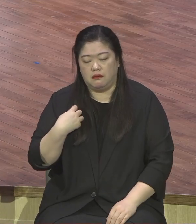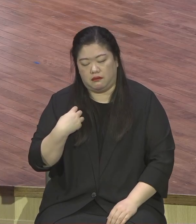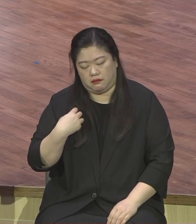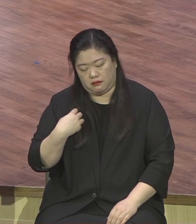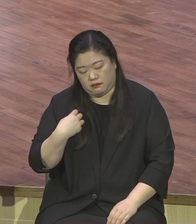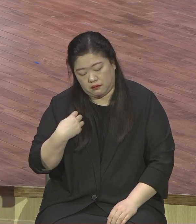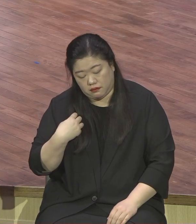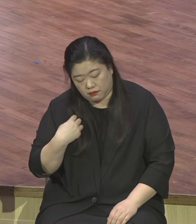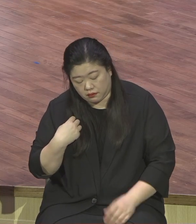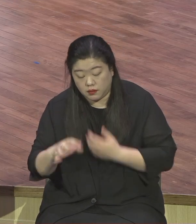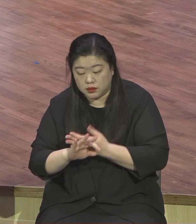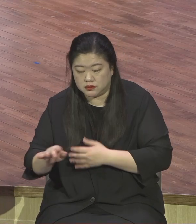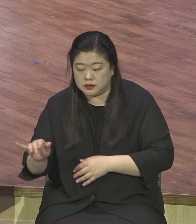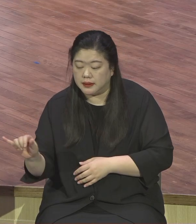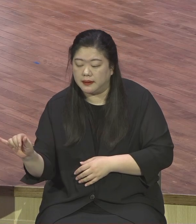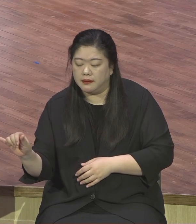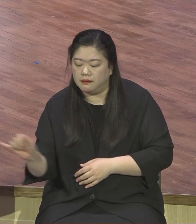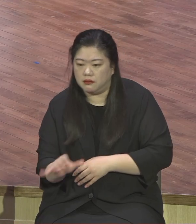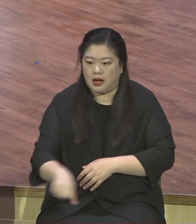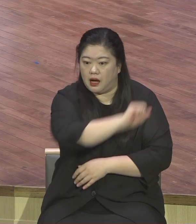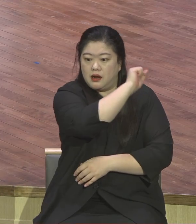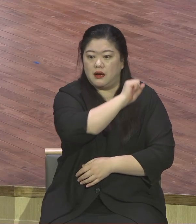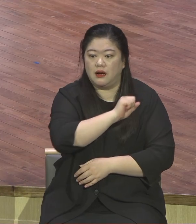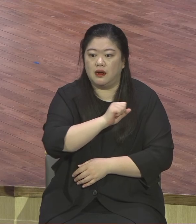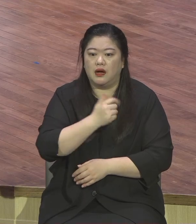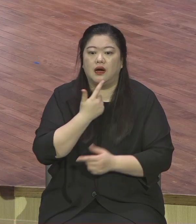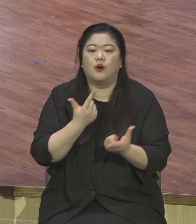이상 죽음 문제 고민할 필요가 없어요 죽음 문제